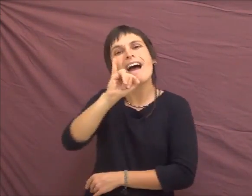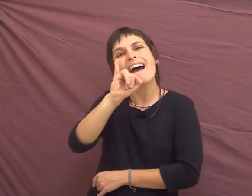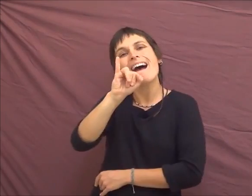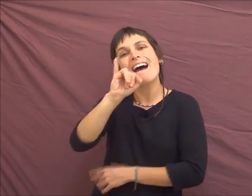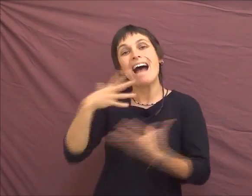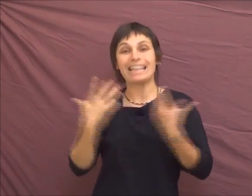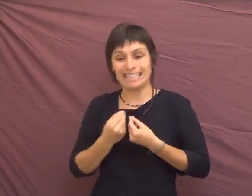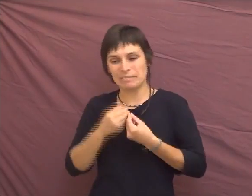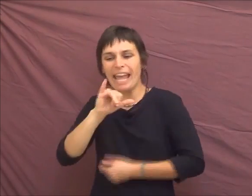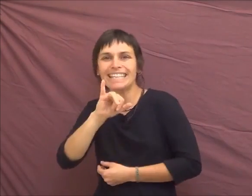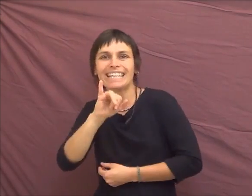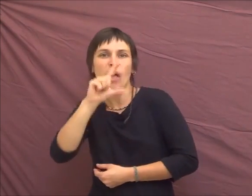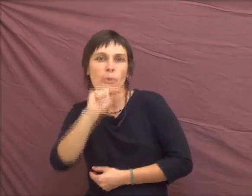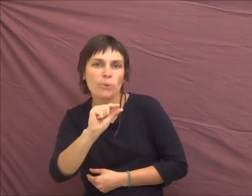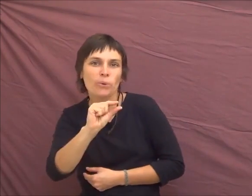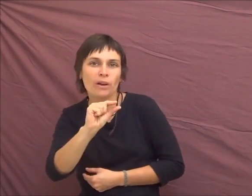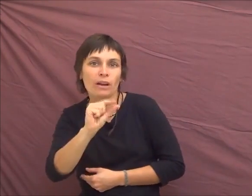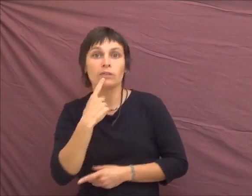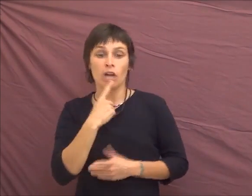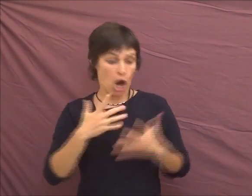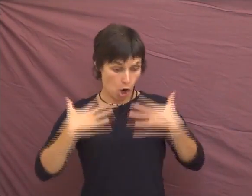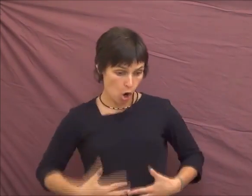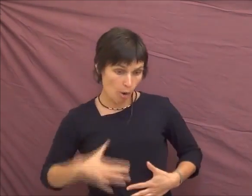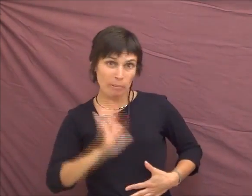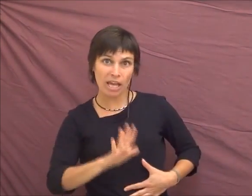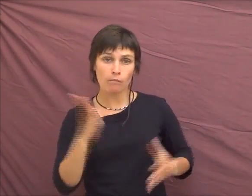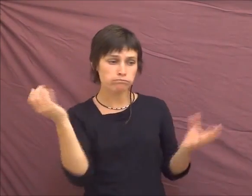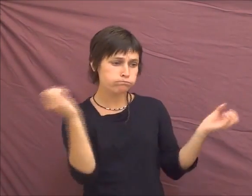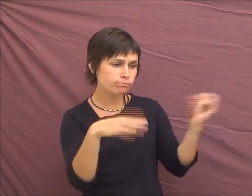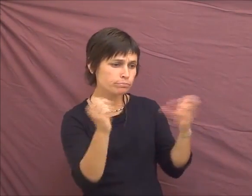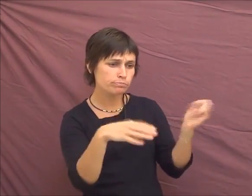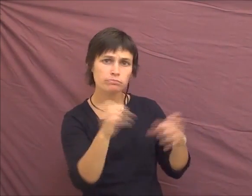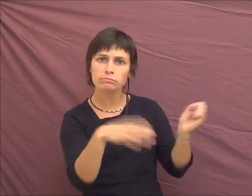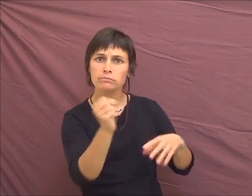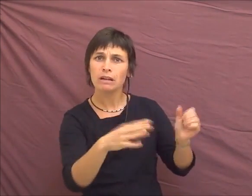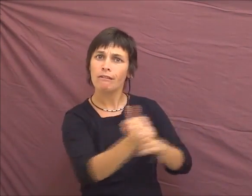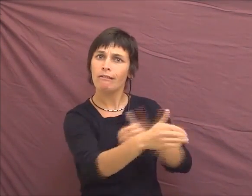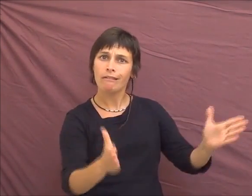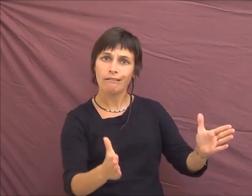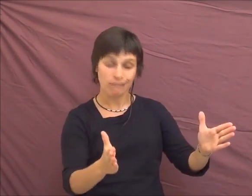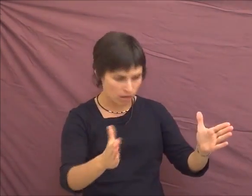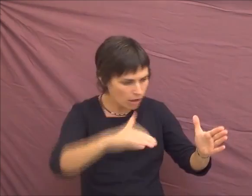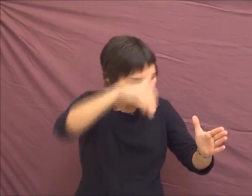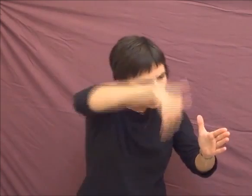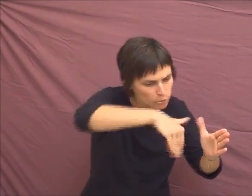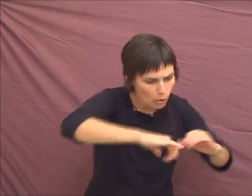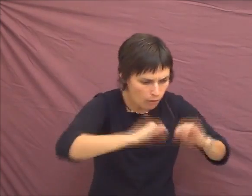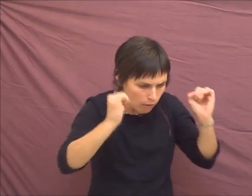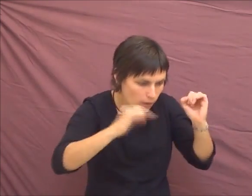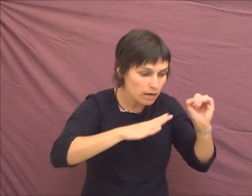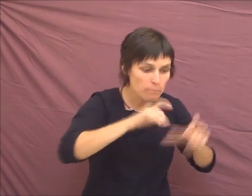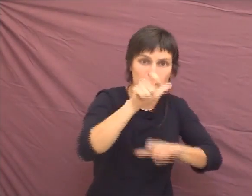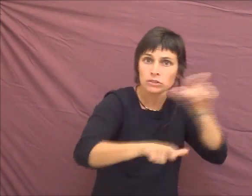donc ça, c'est tous ces corps, comme tu peux mettre tous les corps sourds, pour quelque raison que ce soit. Et à l'intérieur de ça, il y des gens qui se vivent différemment.